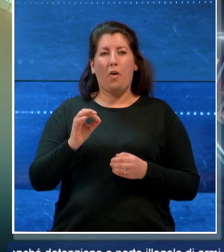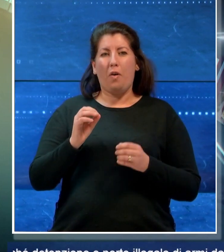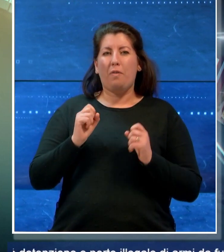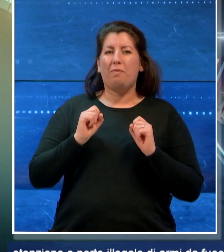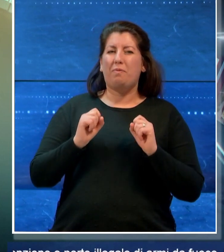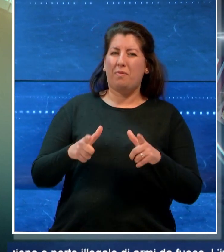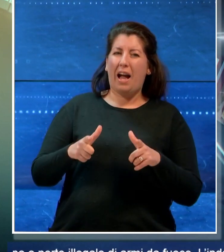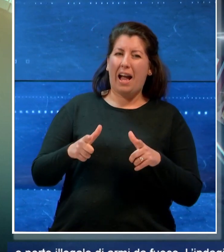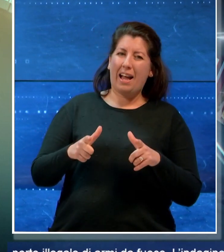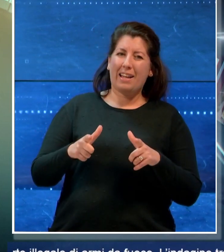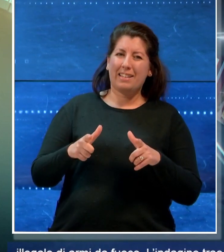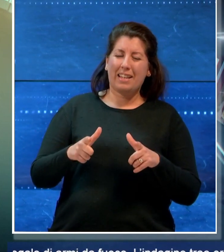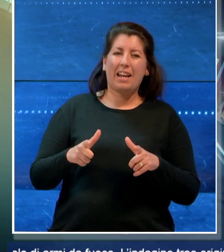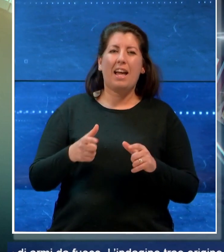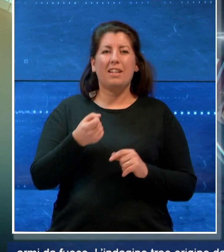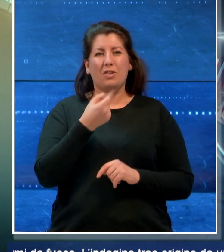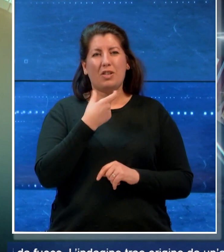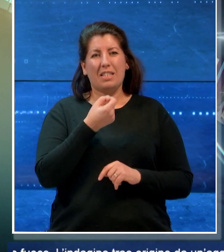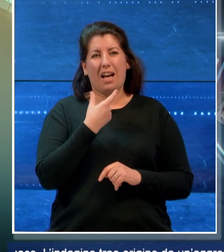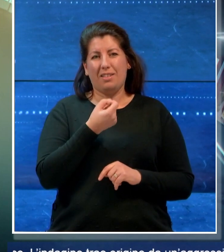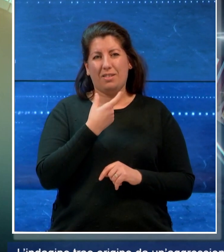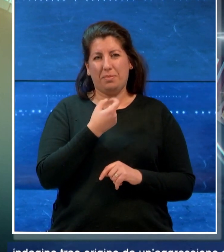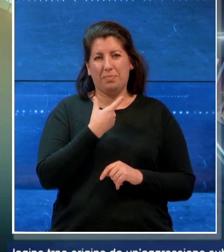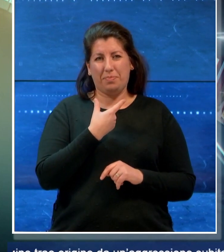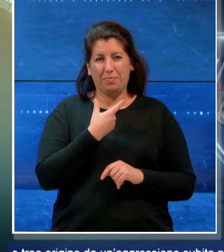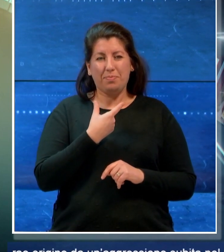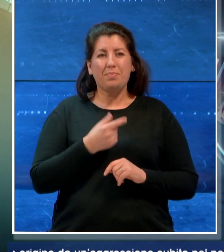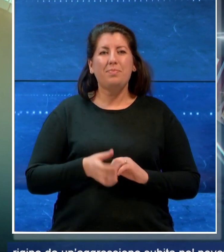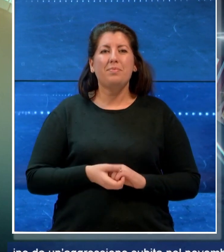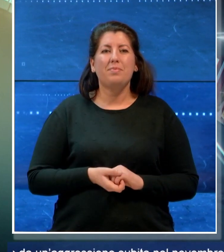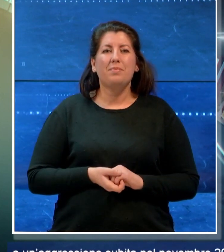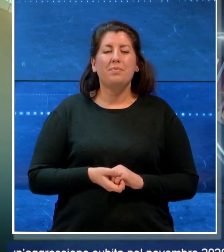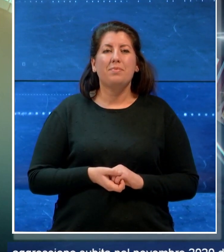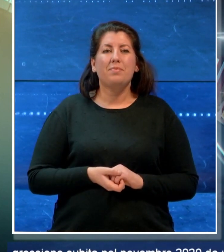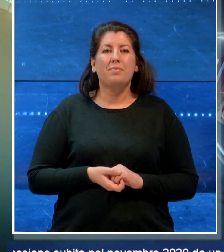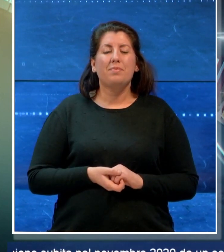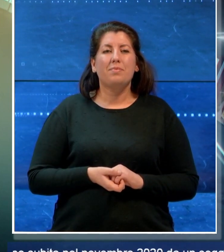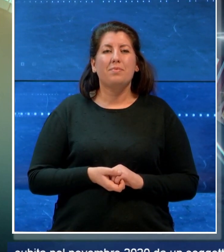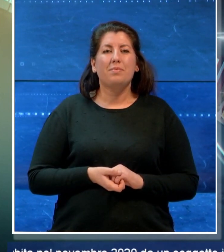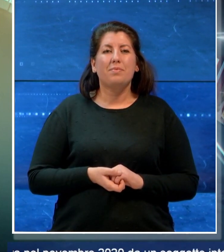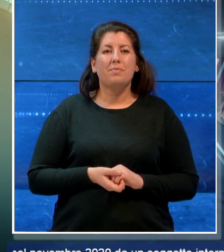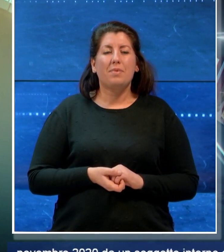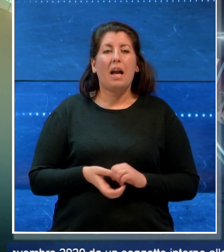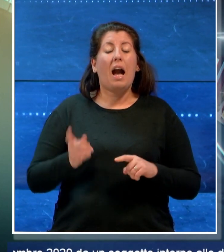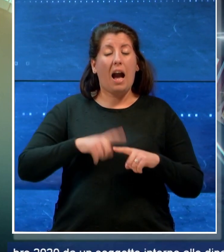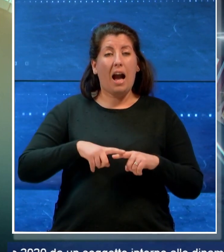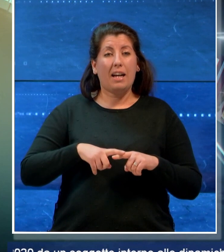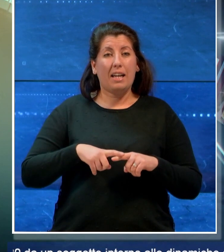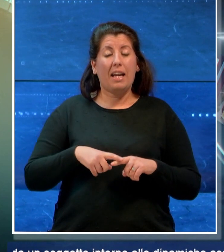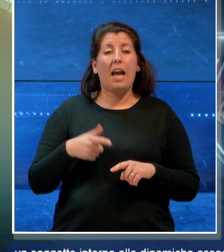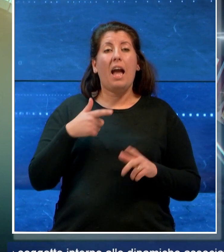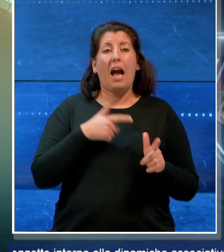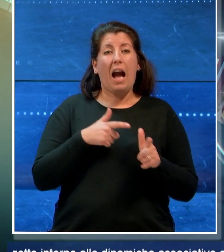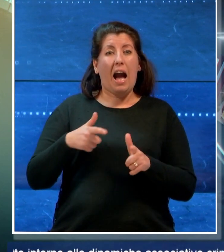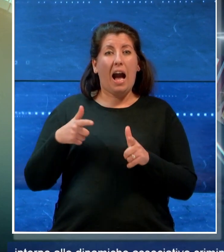detenzione per spaccio di sostanze stupefacenti nonché detenzione e